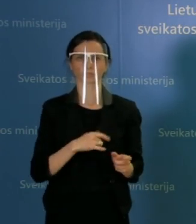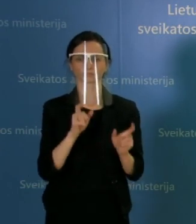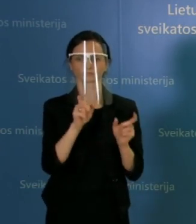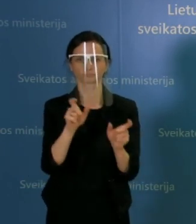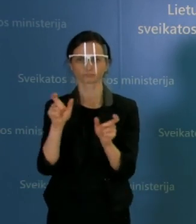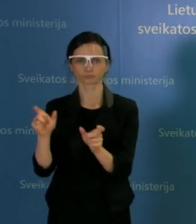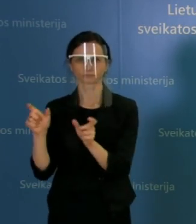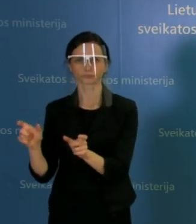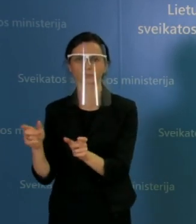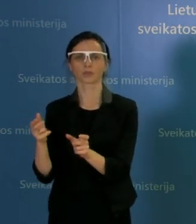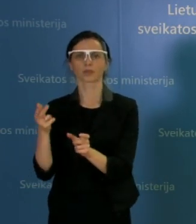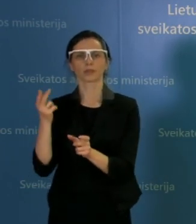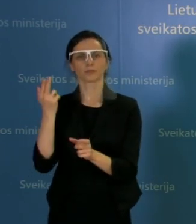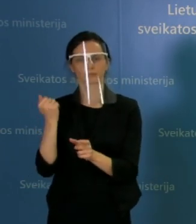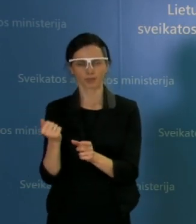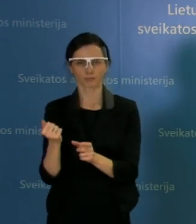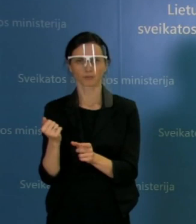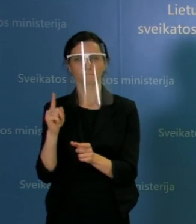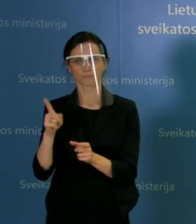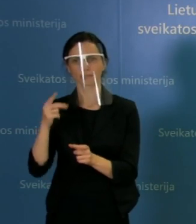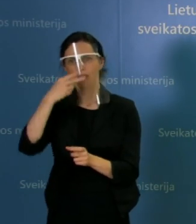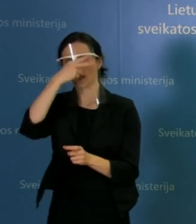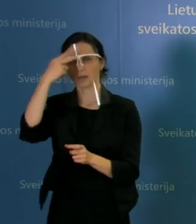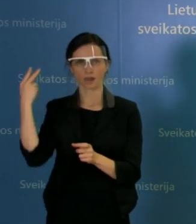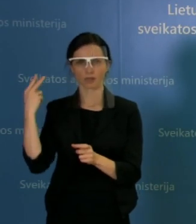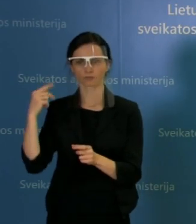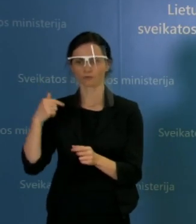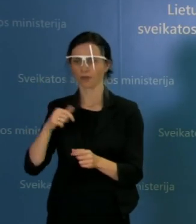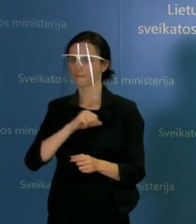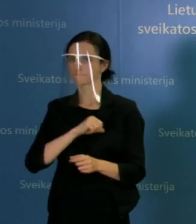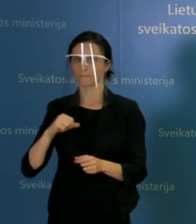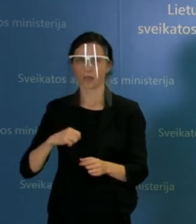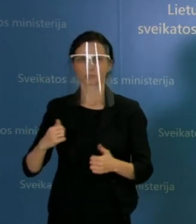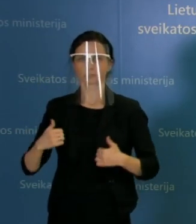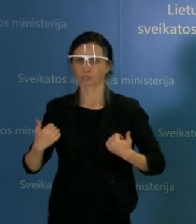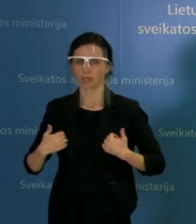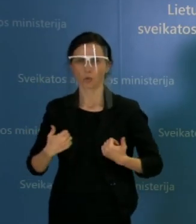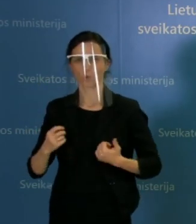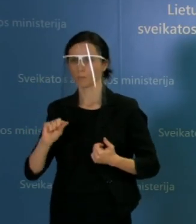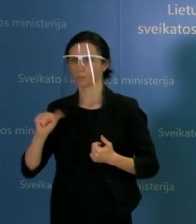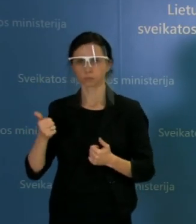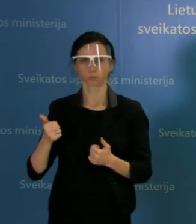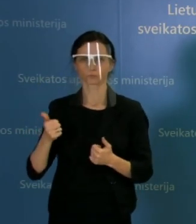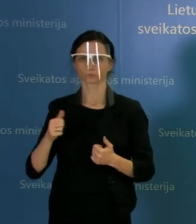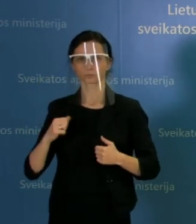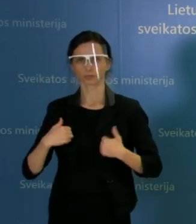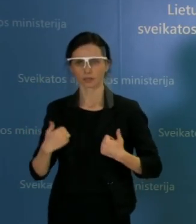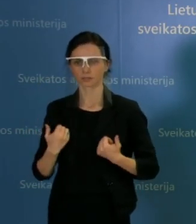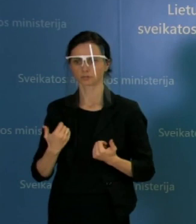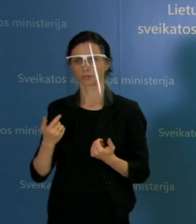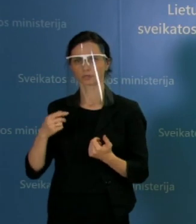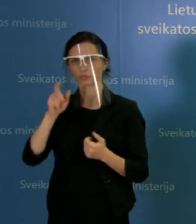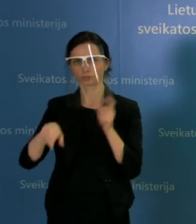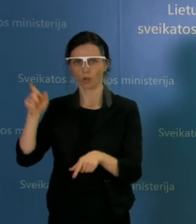tai priminti, kad Lietuva yra viena iš intensyviausiai testuojančių valstybių. Tai turėkime tą galvoje, tai